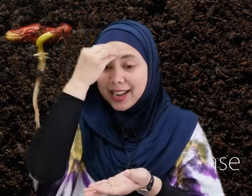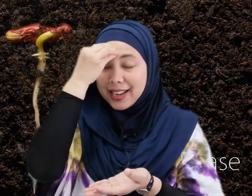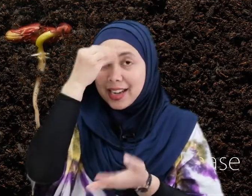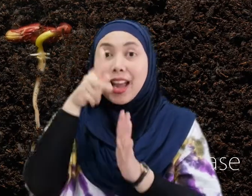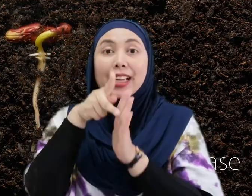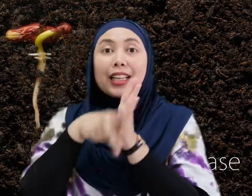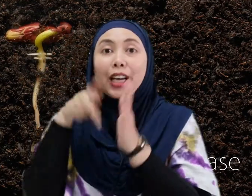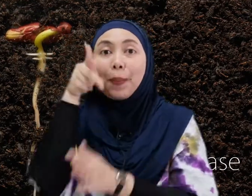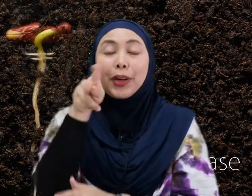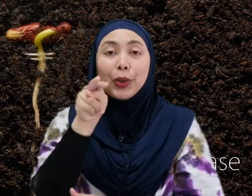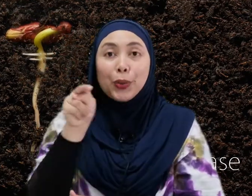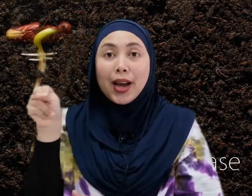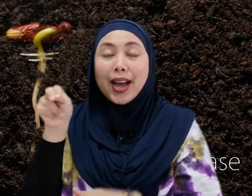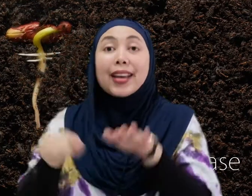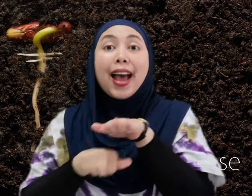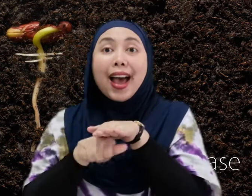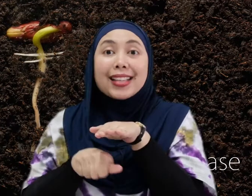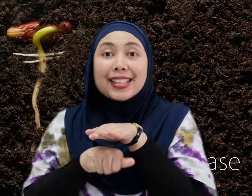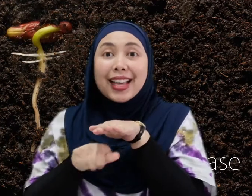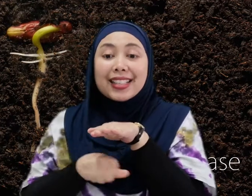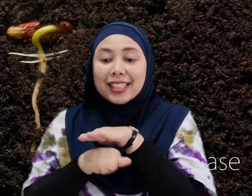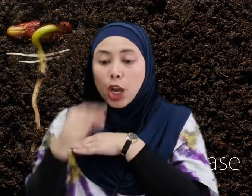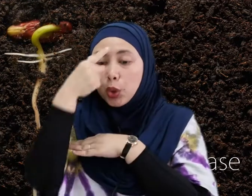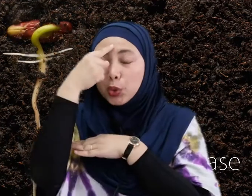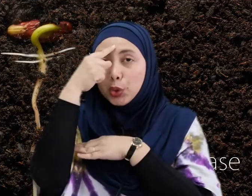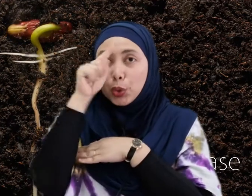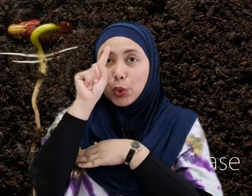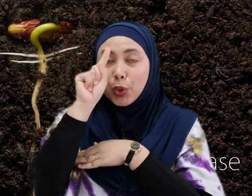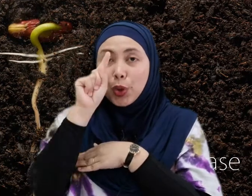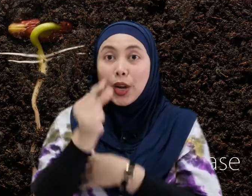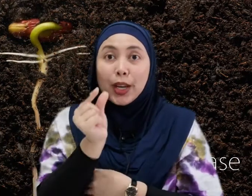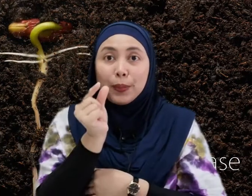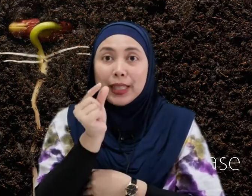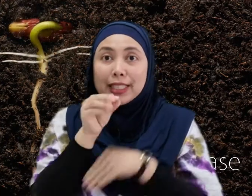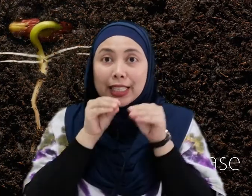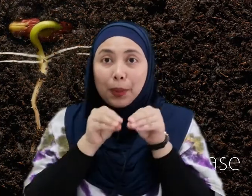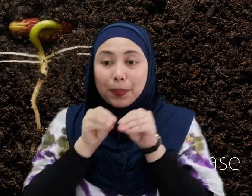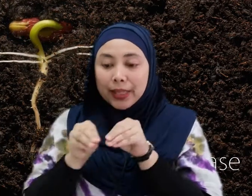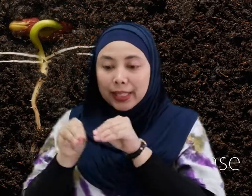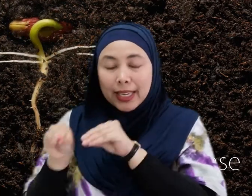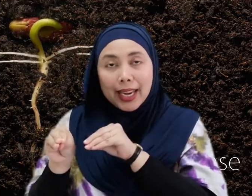Keperluan asas Untuk biji benih